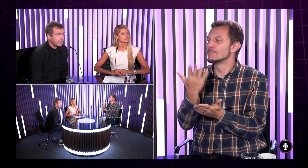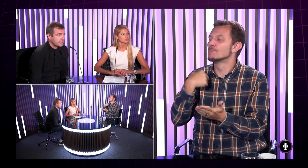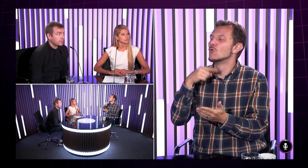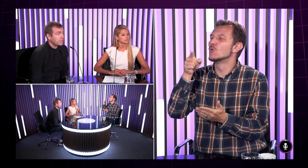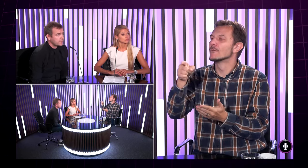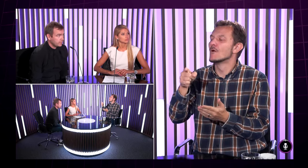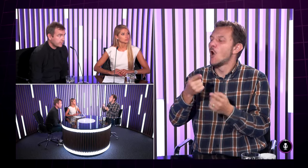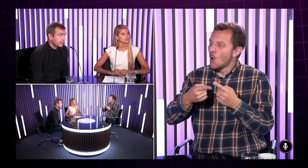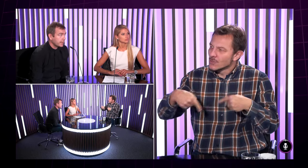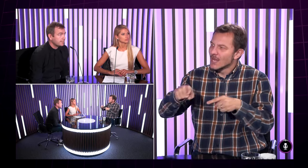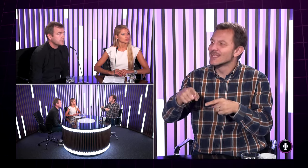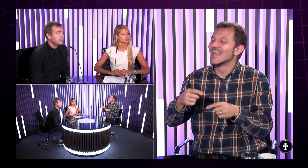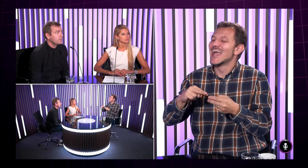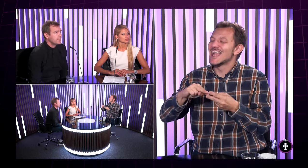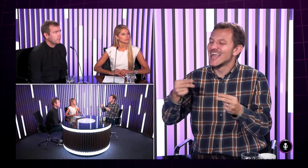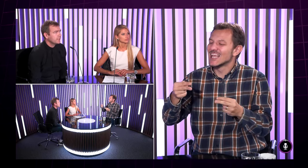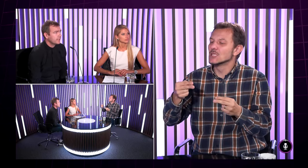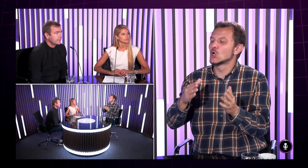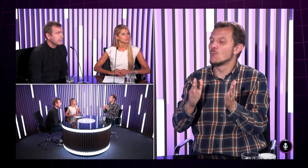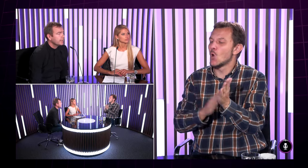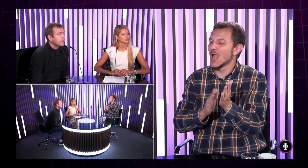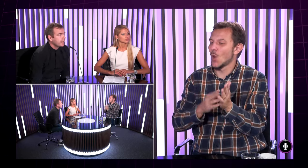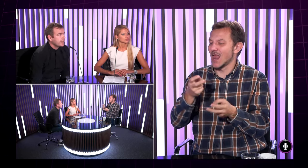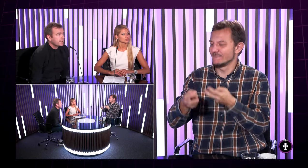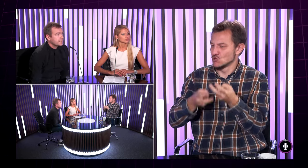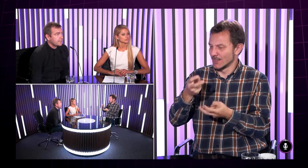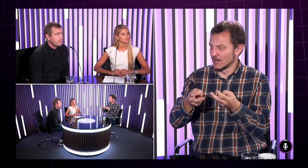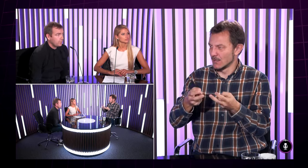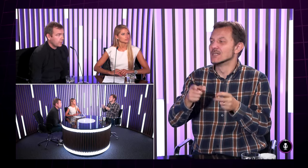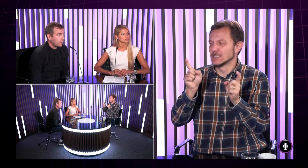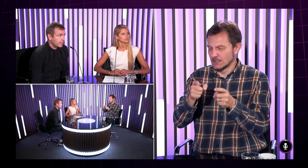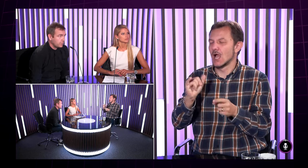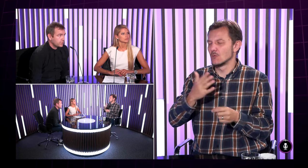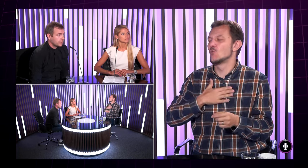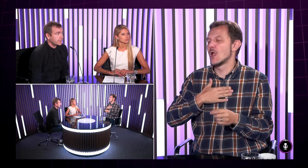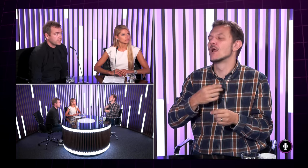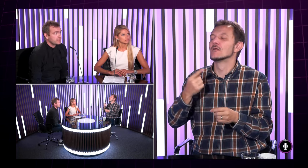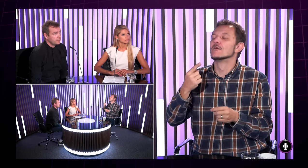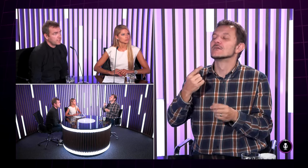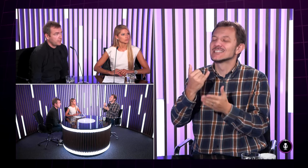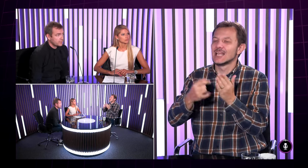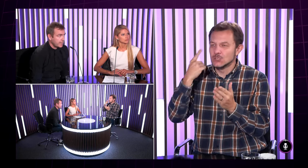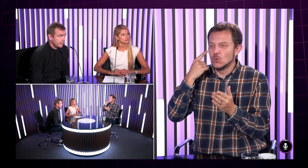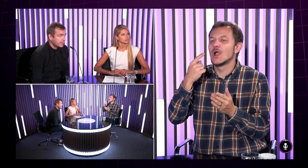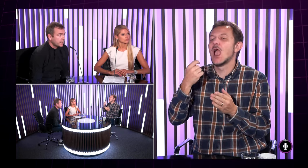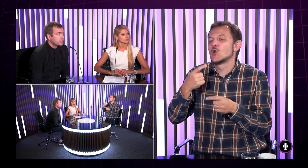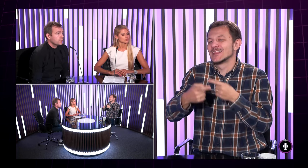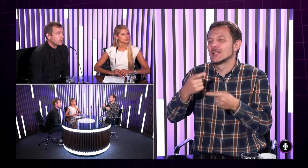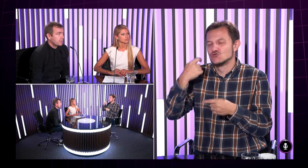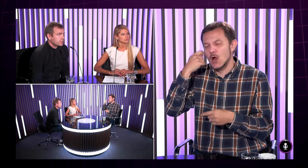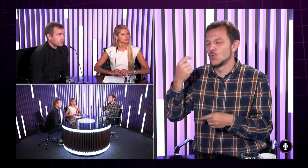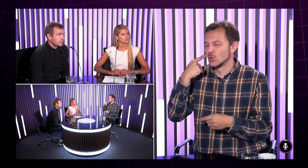Takže máme to v generácii, je to naozaj potvrdené. My sme boli na oddelení genetického molekulárneho vyšetrenia a zistilo sa naozaj,